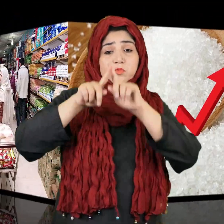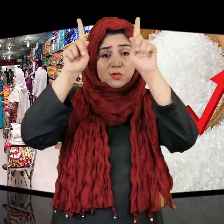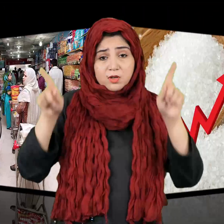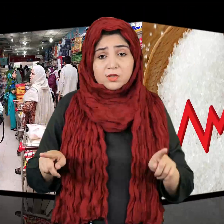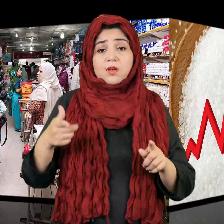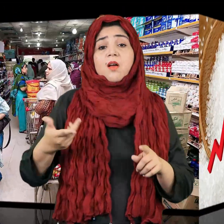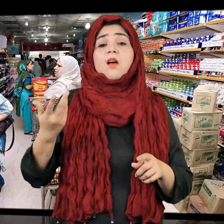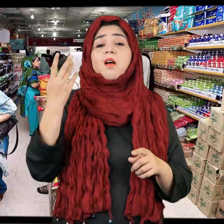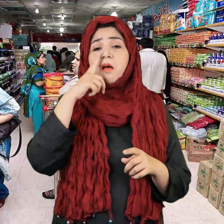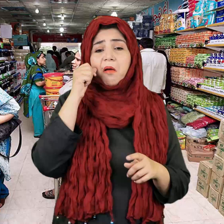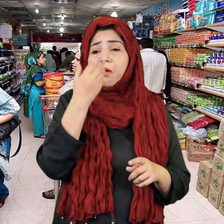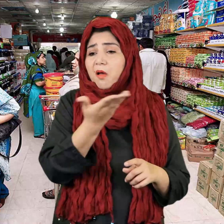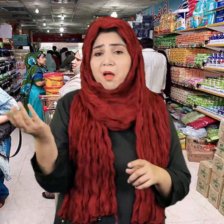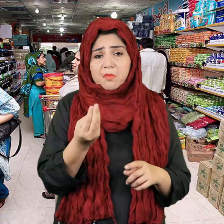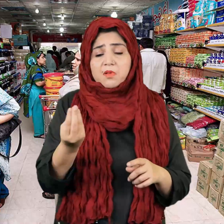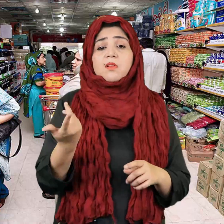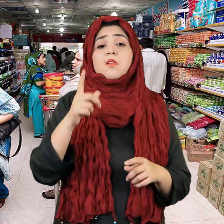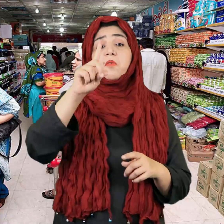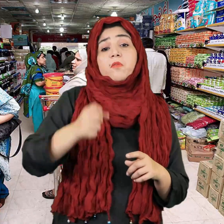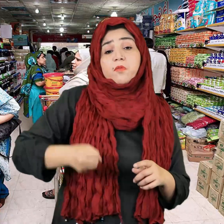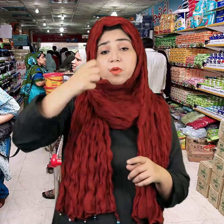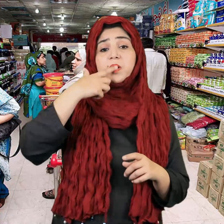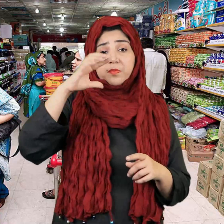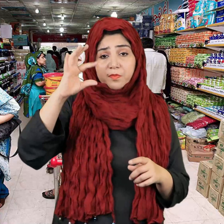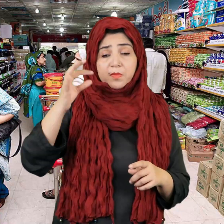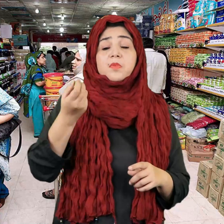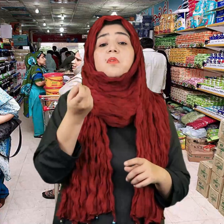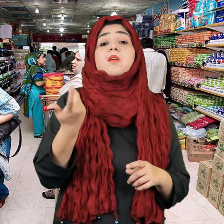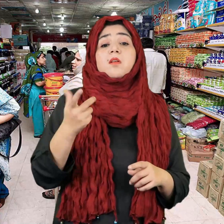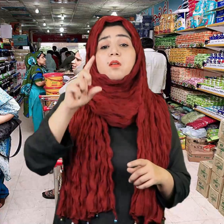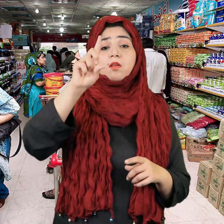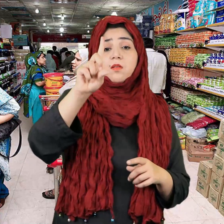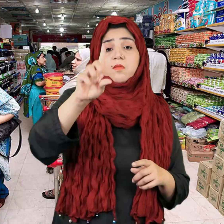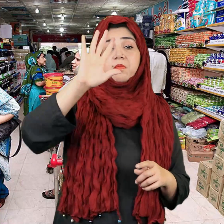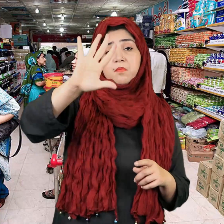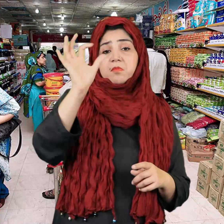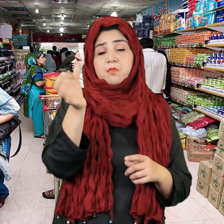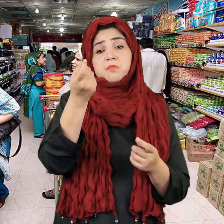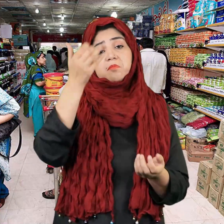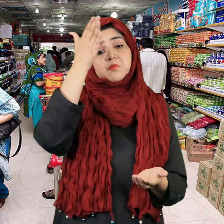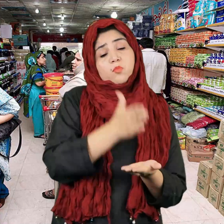यूडिलिटी स्टोर्स पर आम सारफीन के लिए फी किलो चीनी की कीमत एक सो पचपन रुपे मुकरर कर दी गई